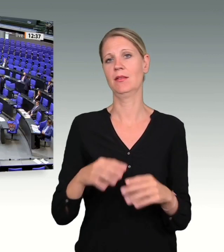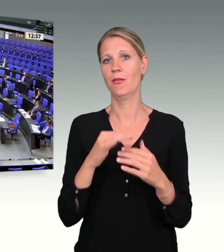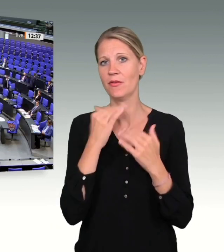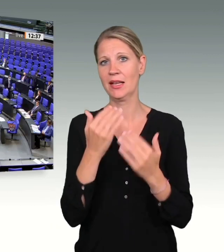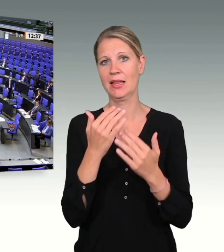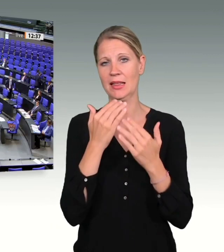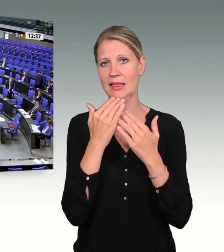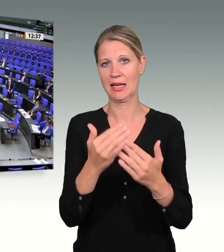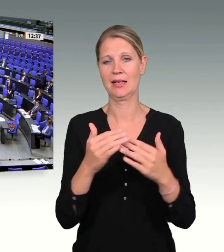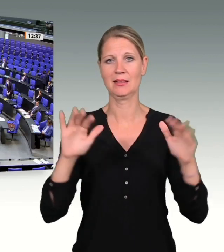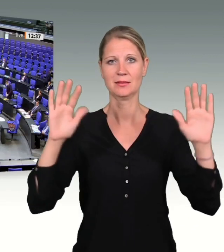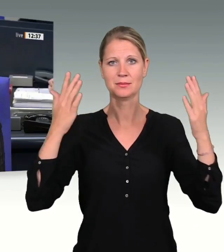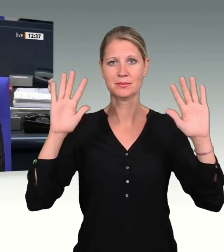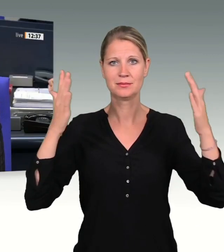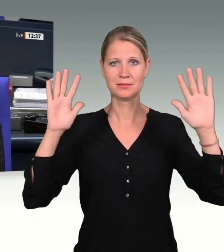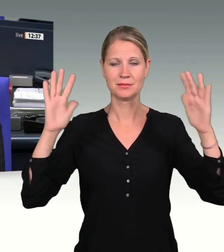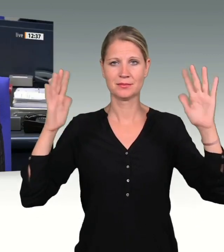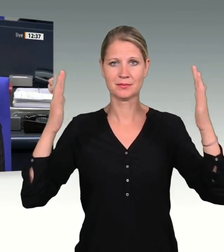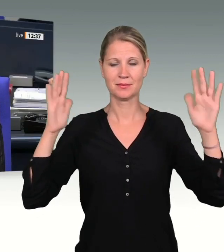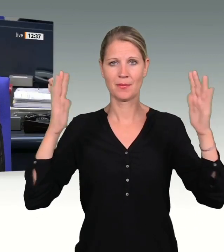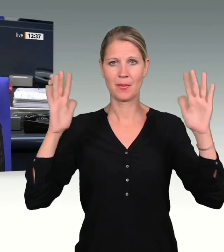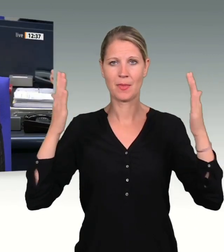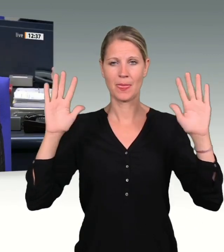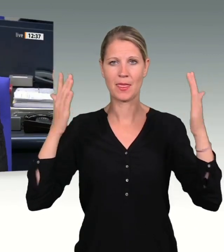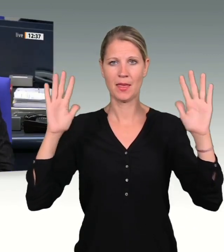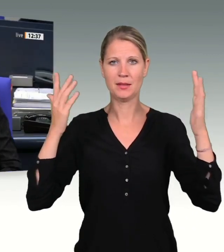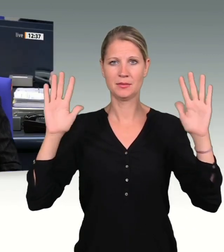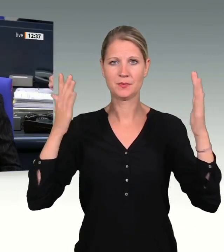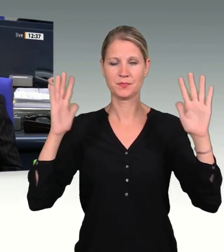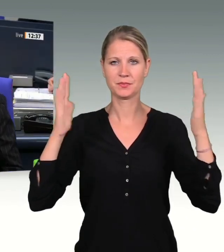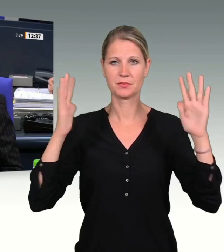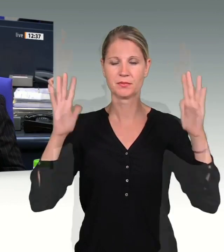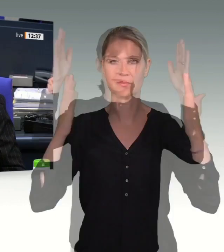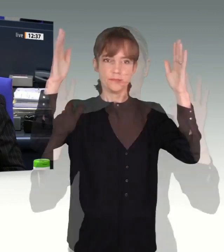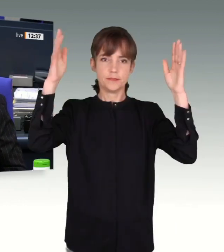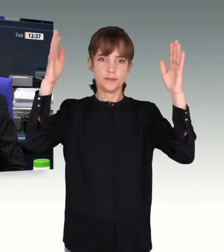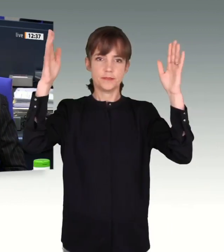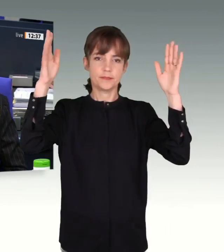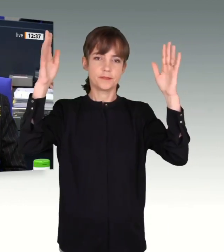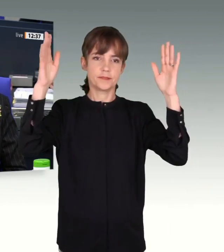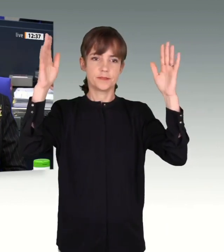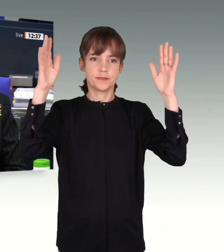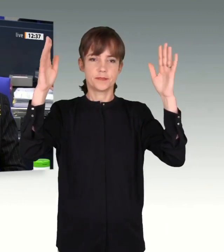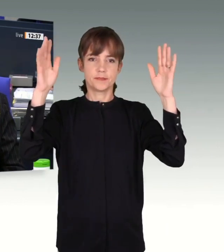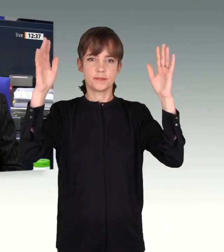Ich danke Ihnen. Nächste Rednerin für die Fraktion Die Linke, Martina Renner.